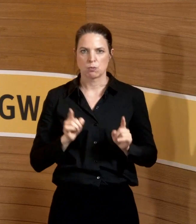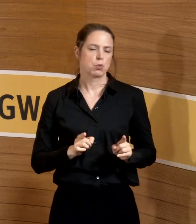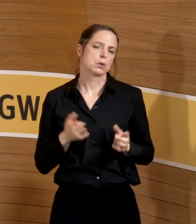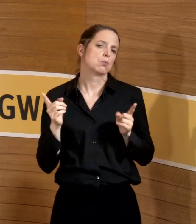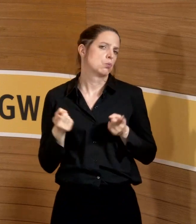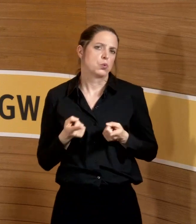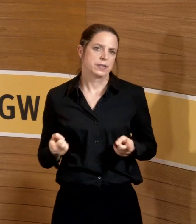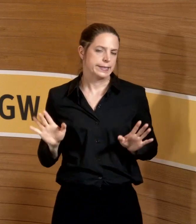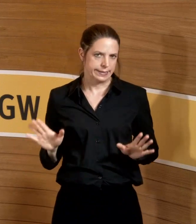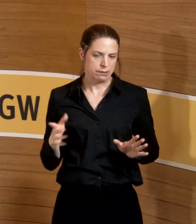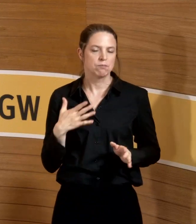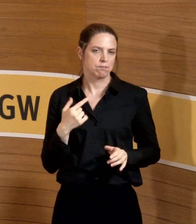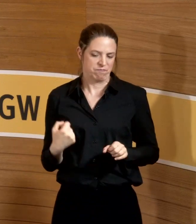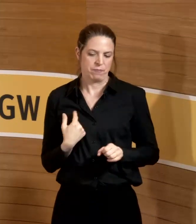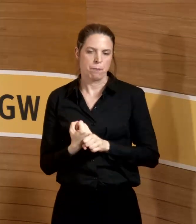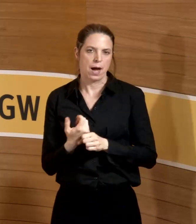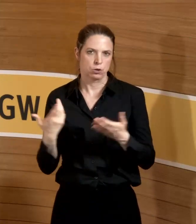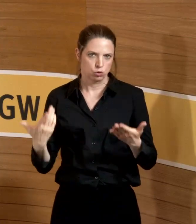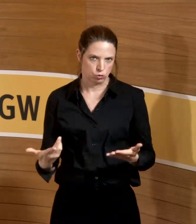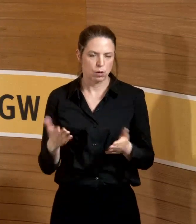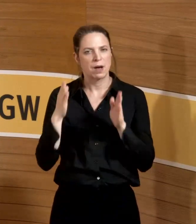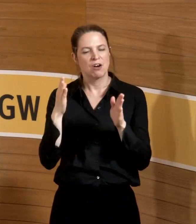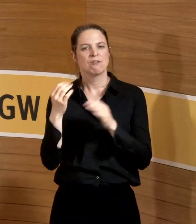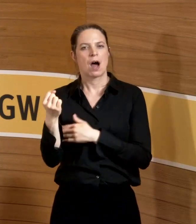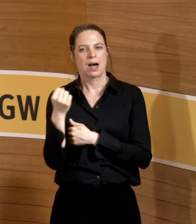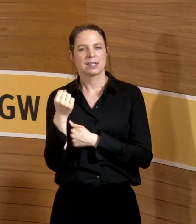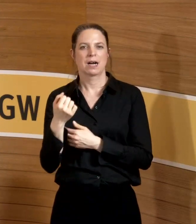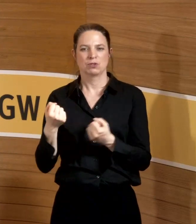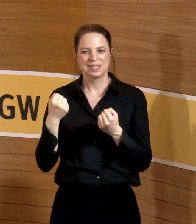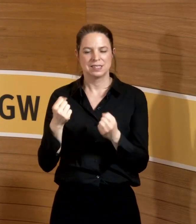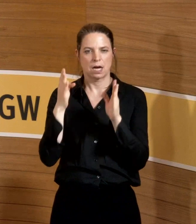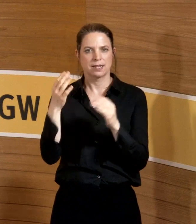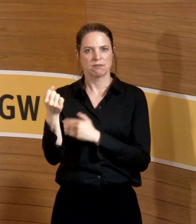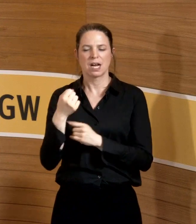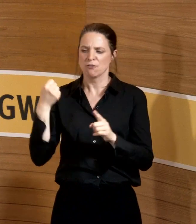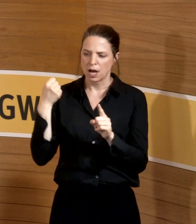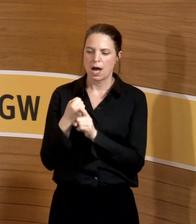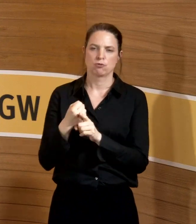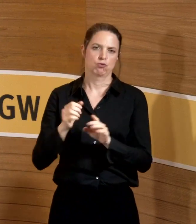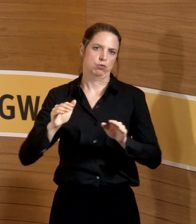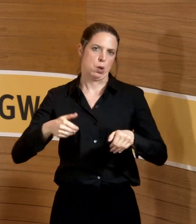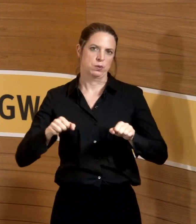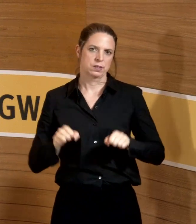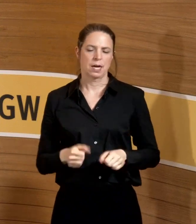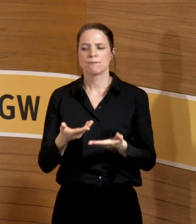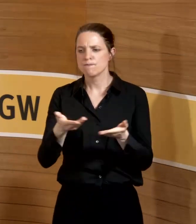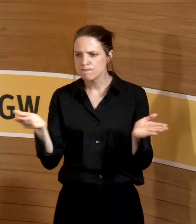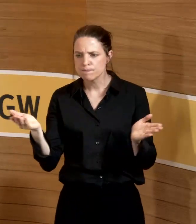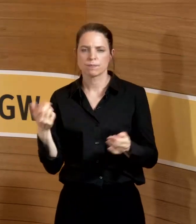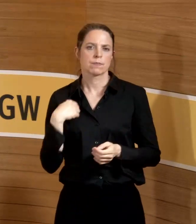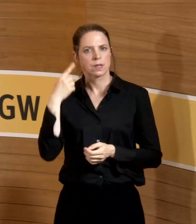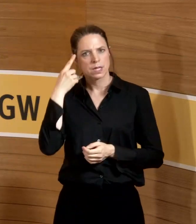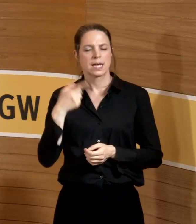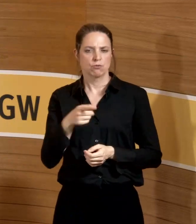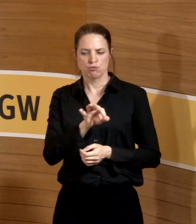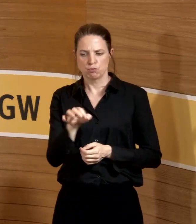erfolgt ist. Aber als Betriebsarzt oder Sicherheitsfachkraft kann man zumindest mal den Anstoß geben, dass man einfach sagt, Leute, es würde uns hier allen guttun,